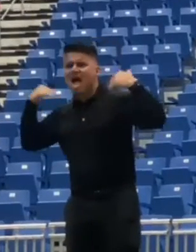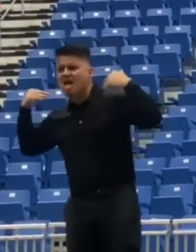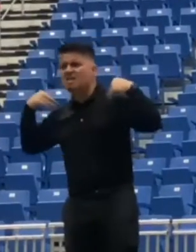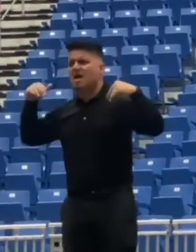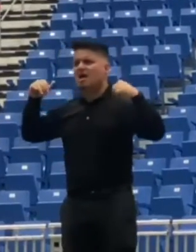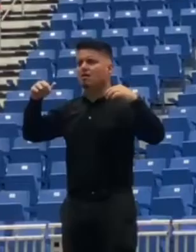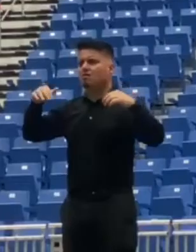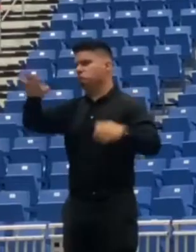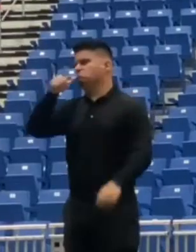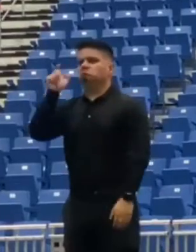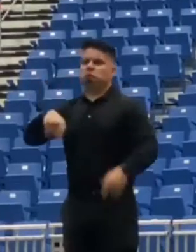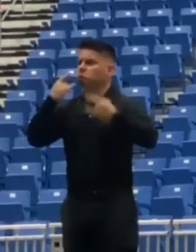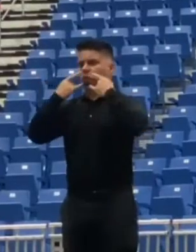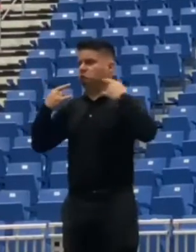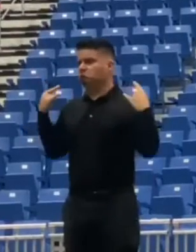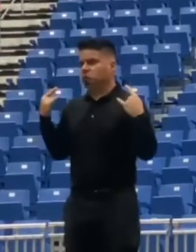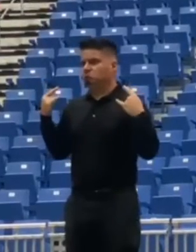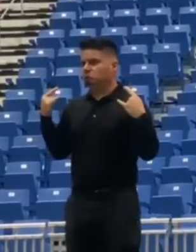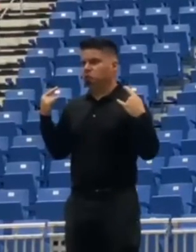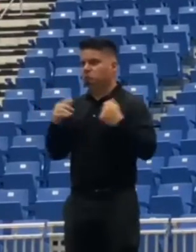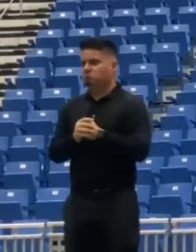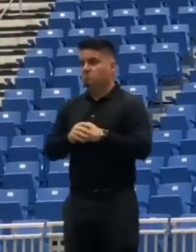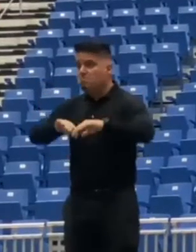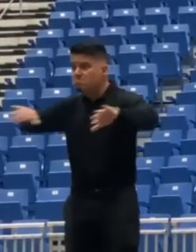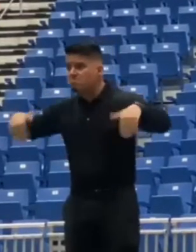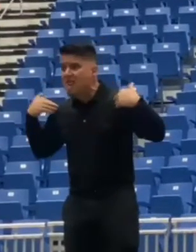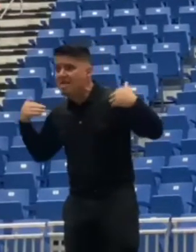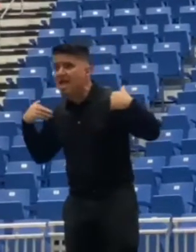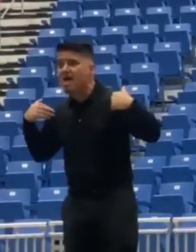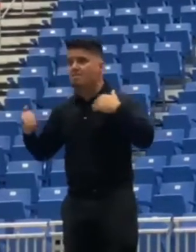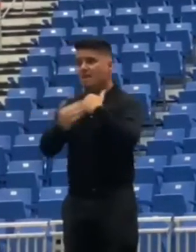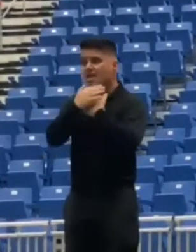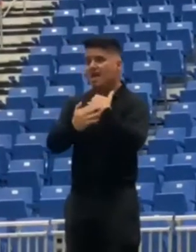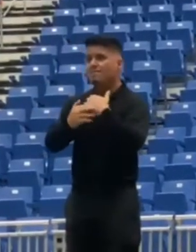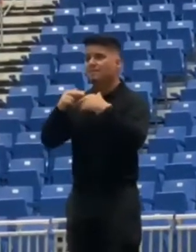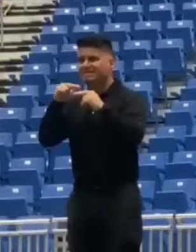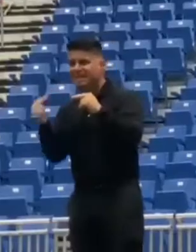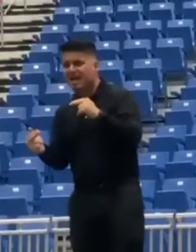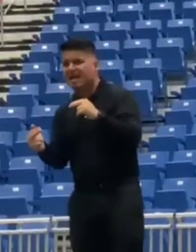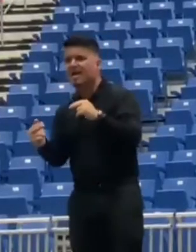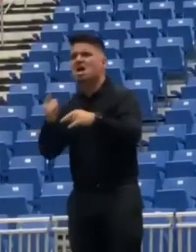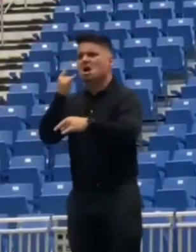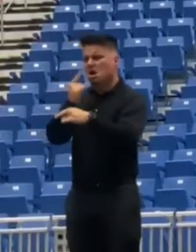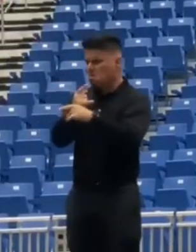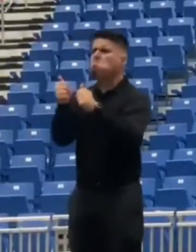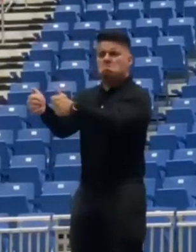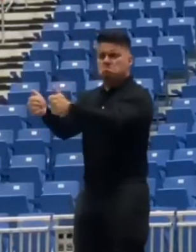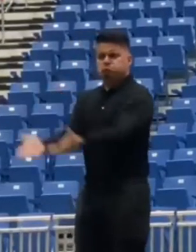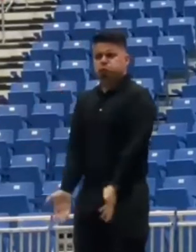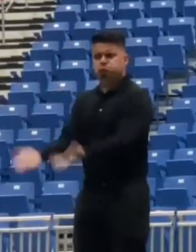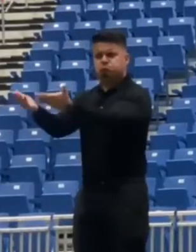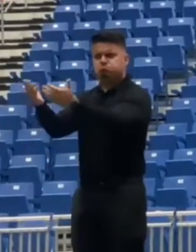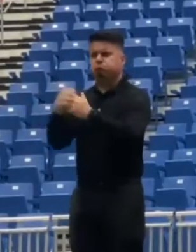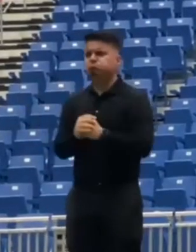de bebidas alcohólicas en playas y piscinas. Se aumenta al 50% la ocupación máxima de la